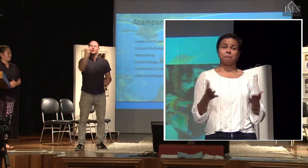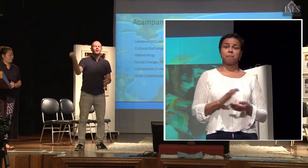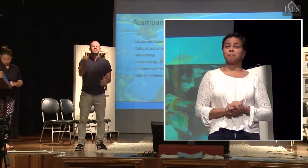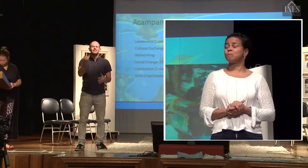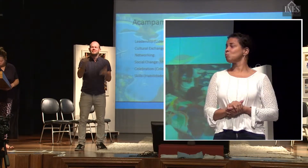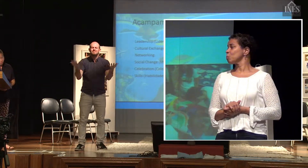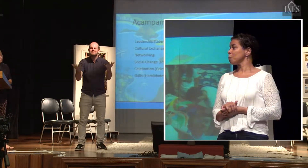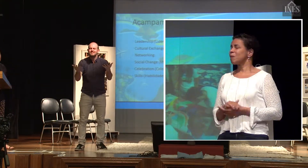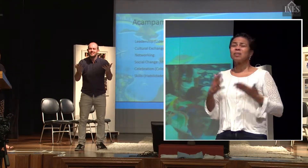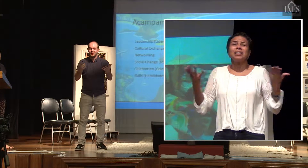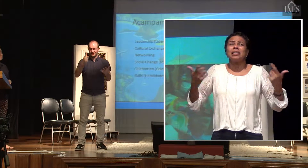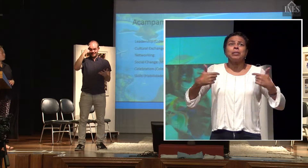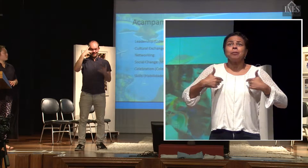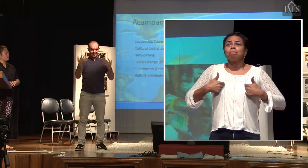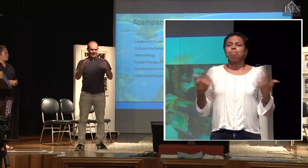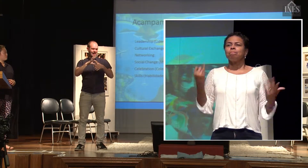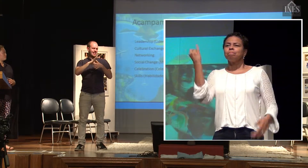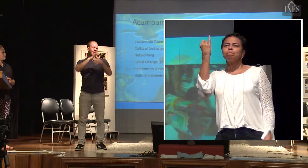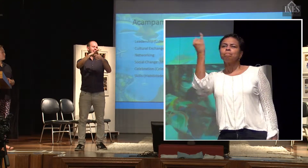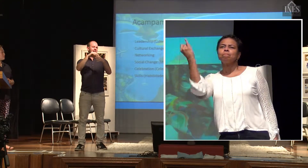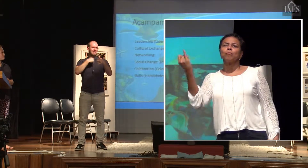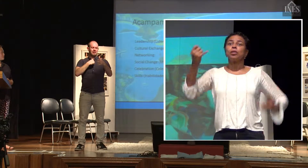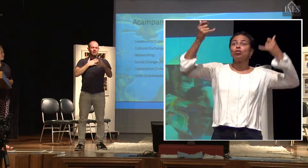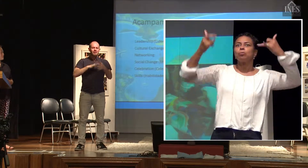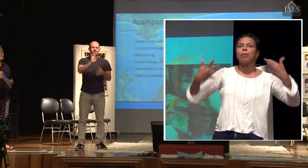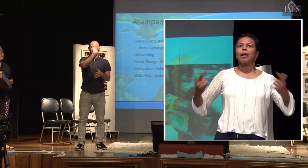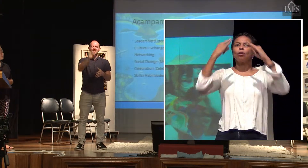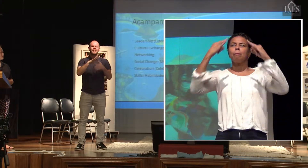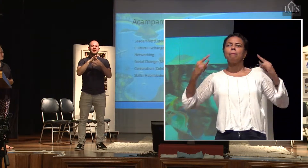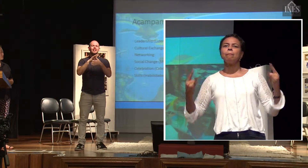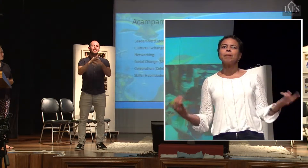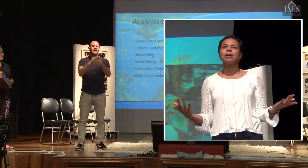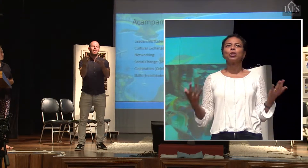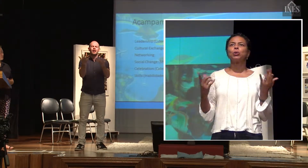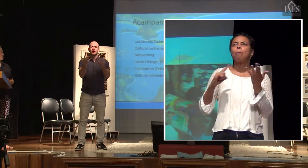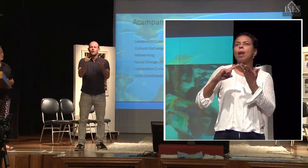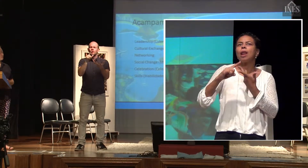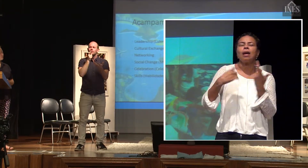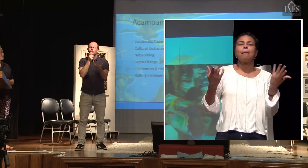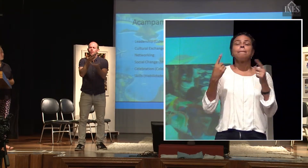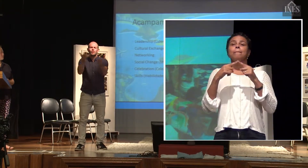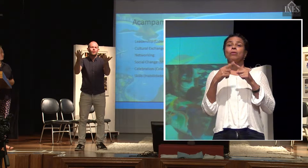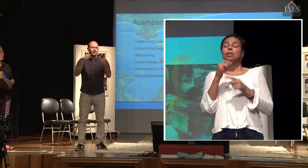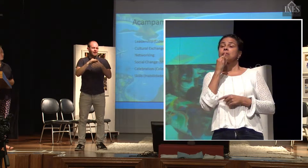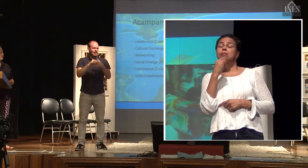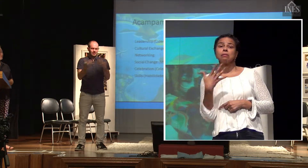Para mim é muito, muito importante falar sobre o acampamento e falar sobre esse item, quando a gente fala de liderança,